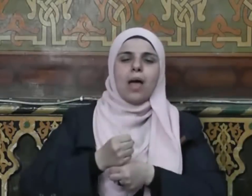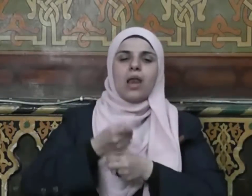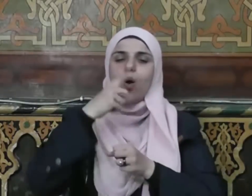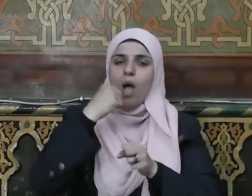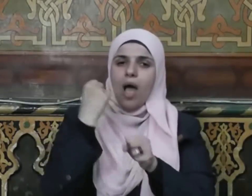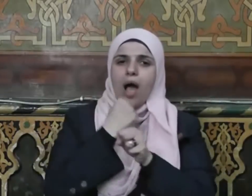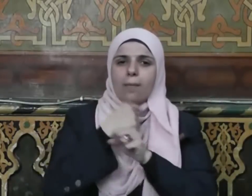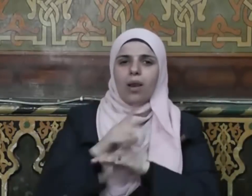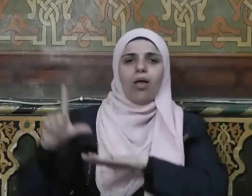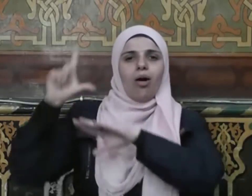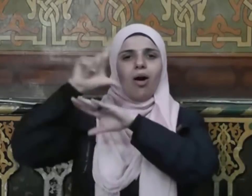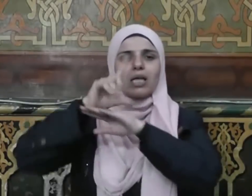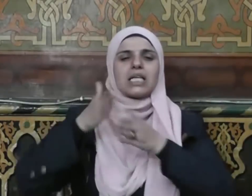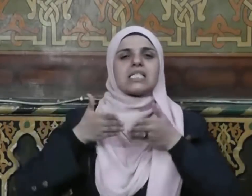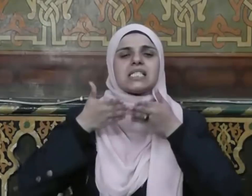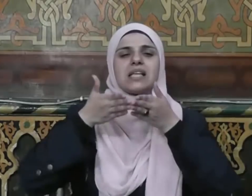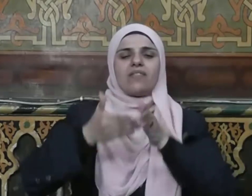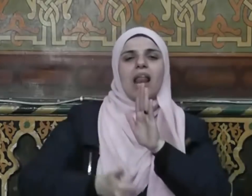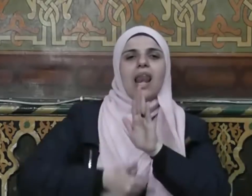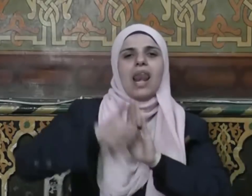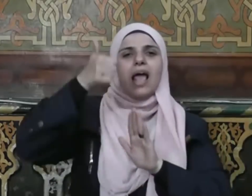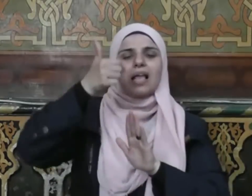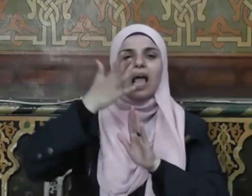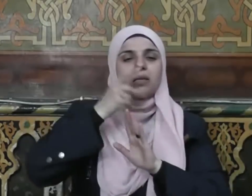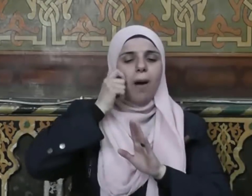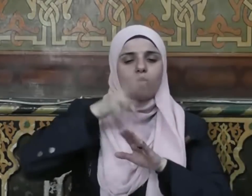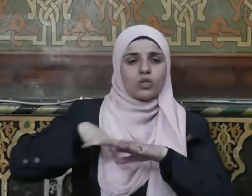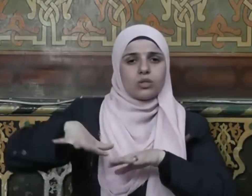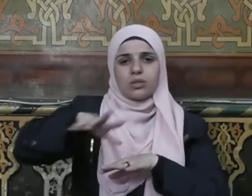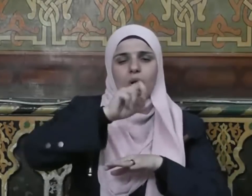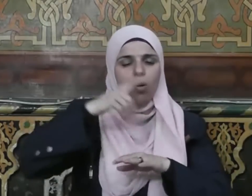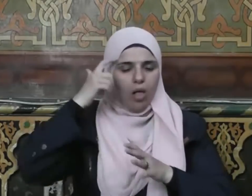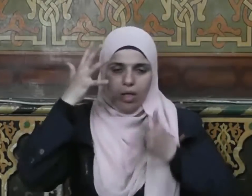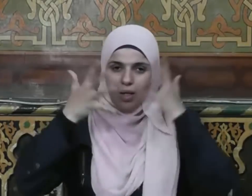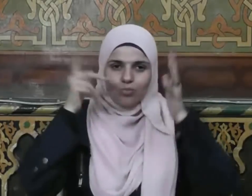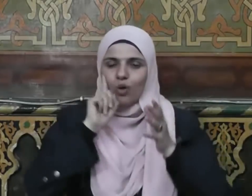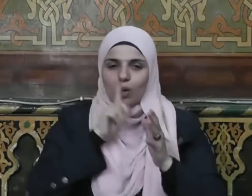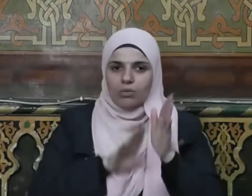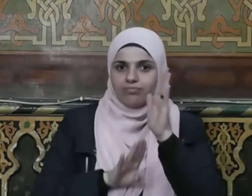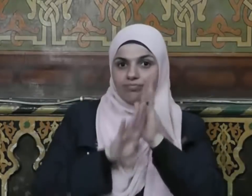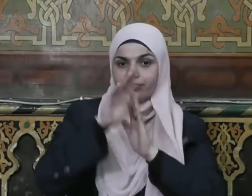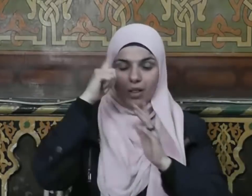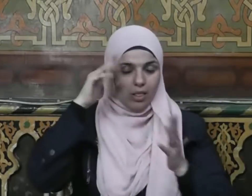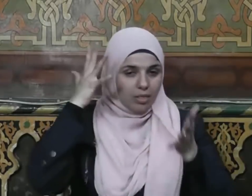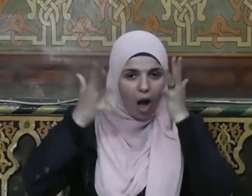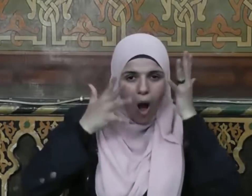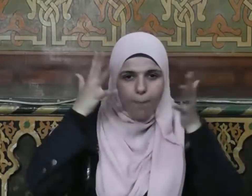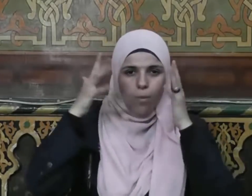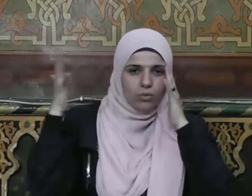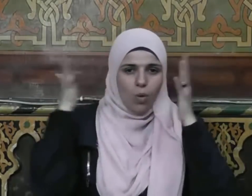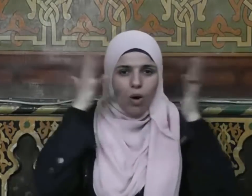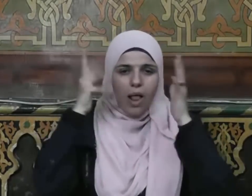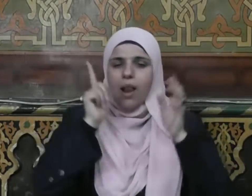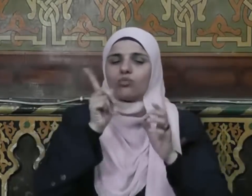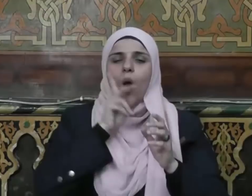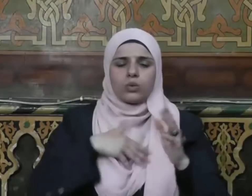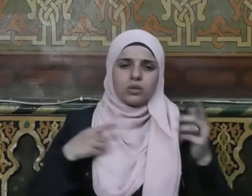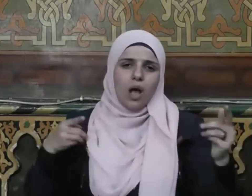وقيادة سفينة النجاة لإنقاذ الأمة من حيرتها وتخبطها والوصول